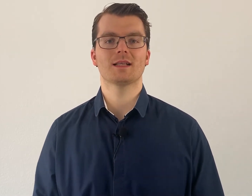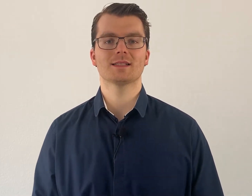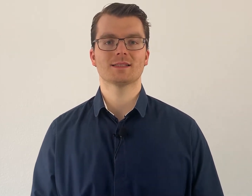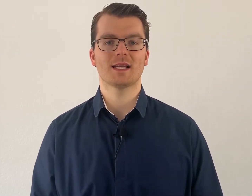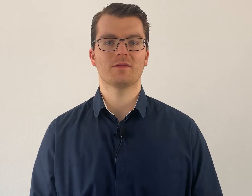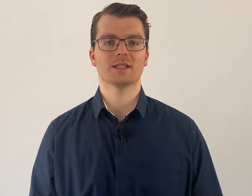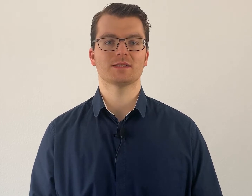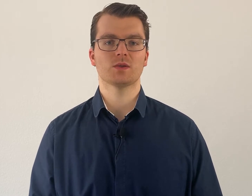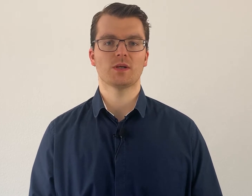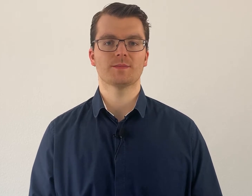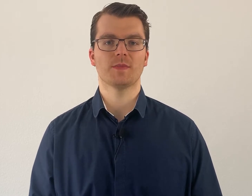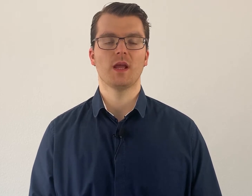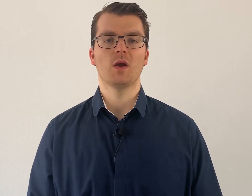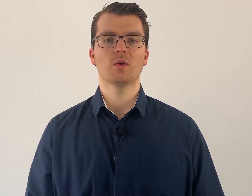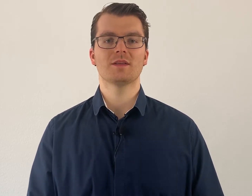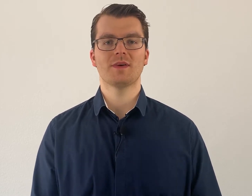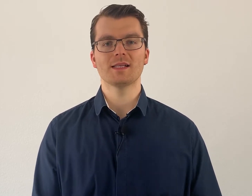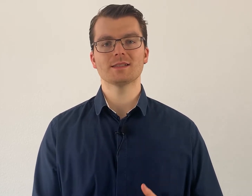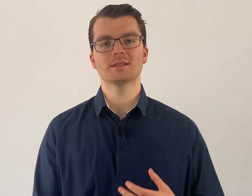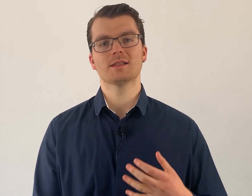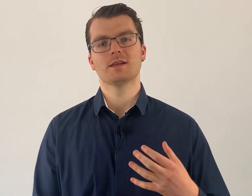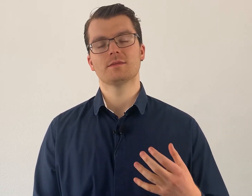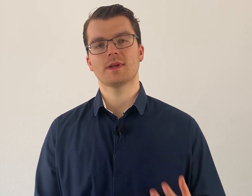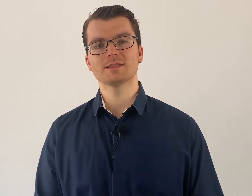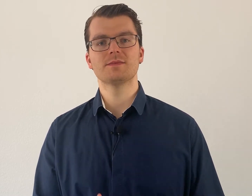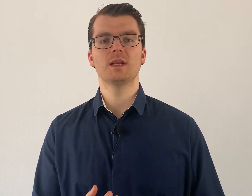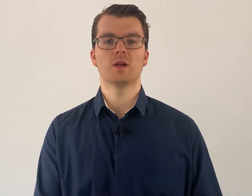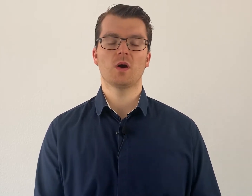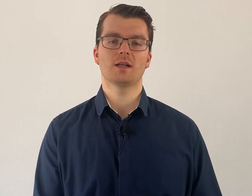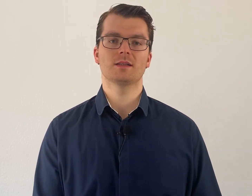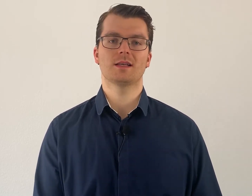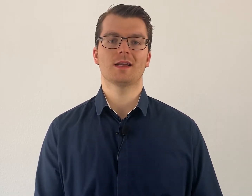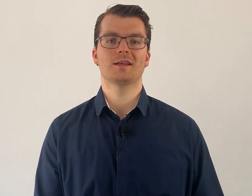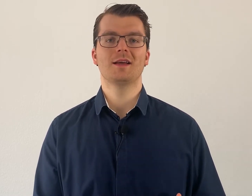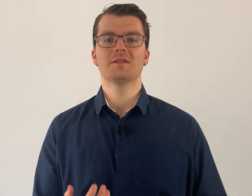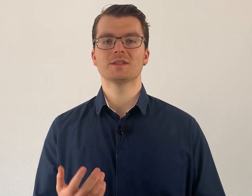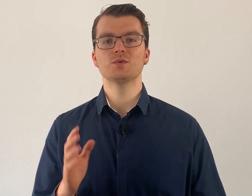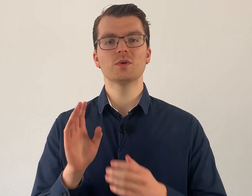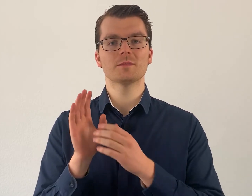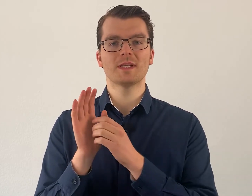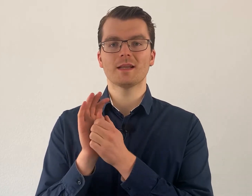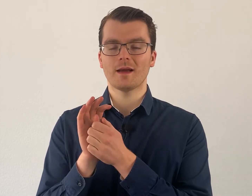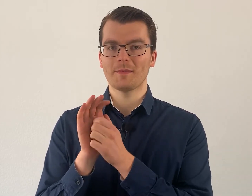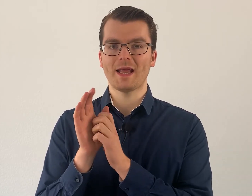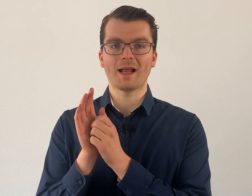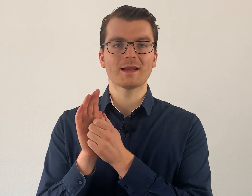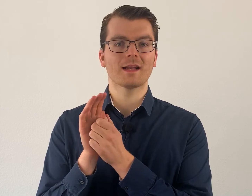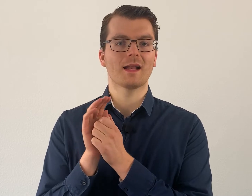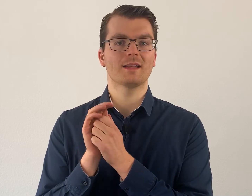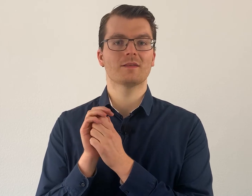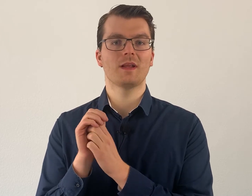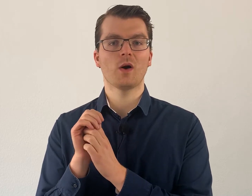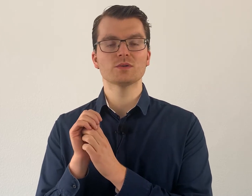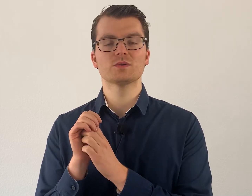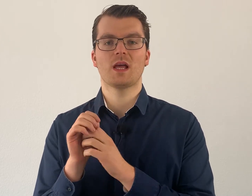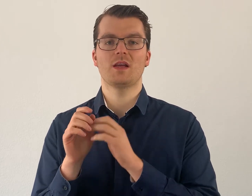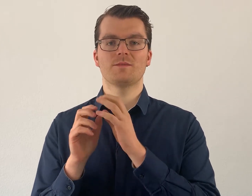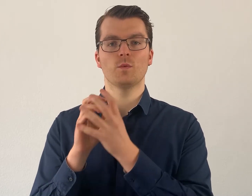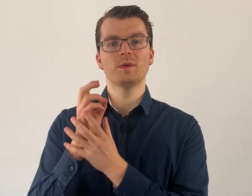gezeigt werden sollten. Und ich weiß, dass ganz viele Leute dann versuchen, mit der anderen Hand irgendwie auszuhelfen, um die